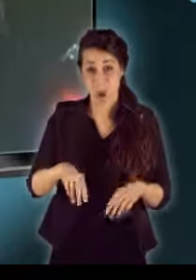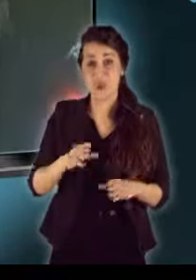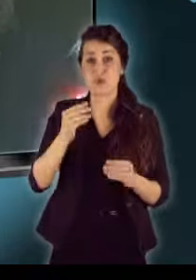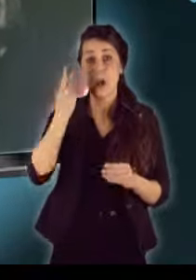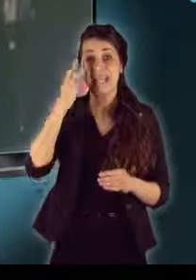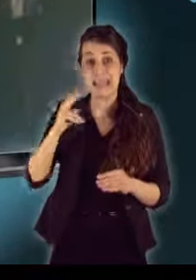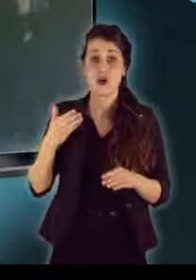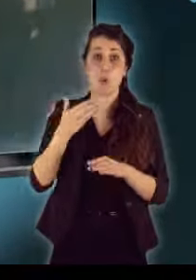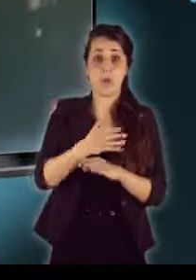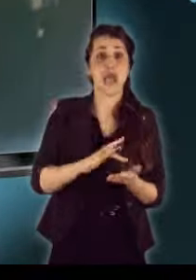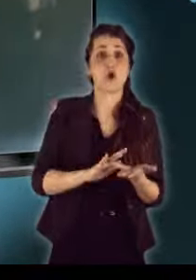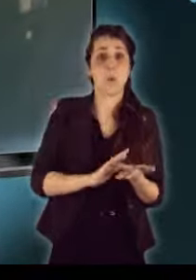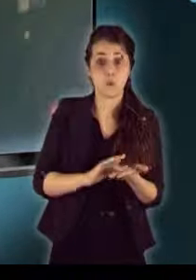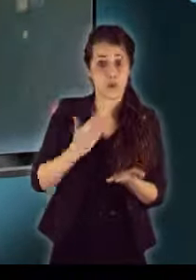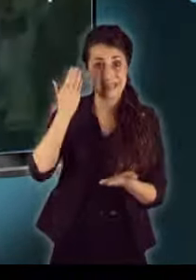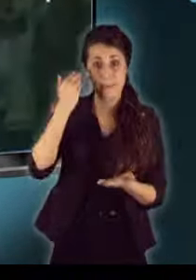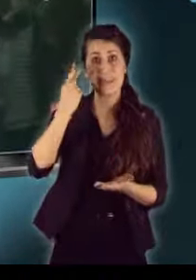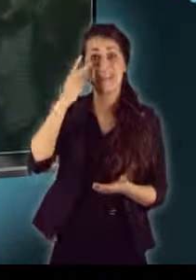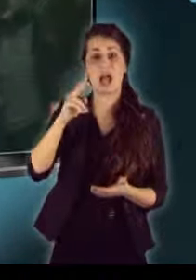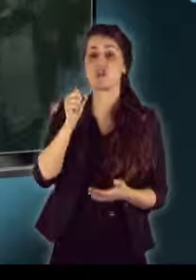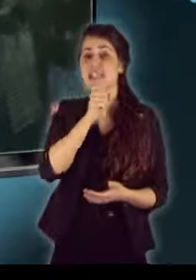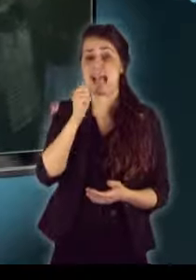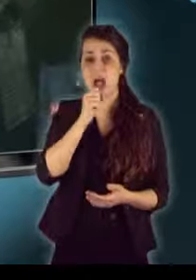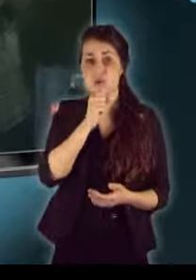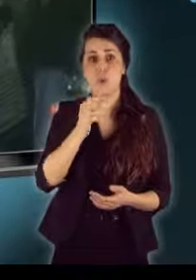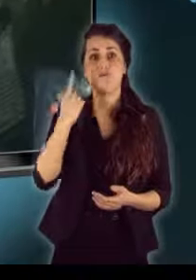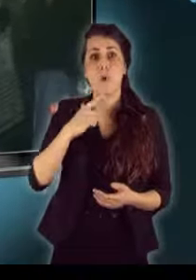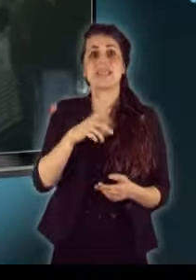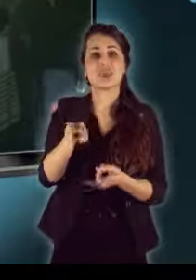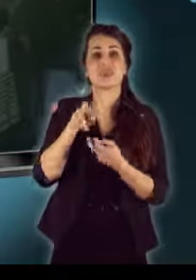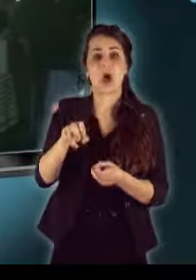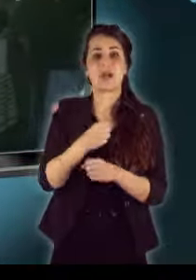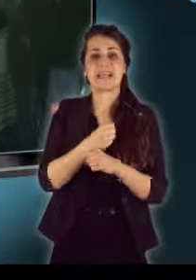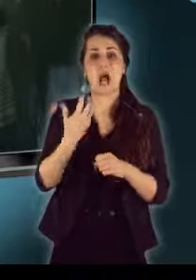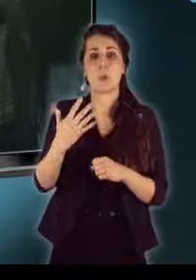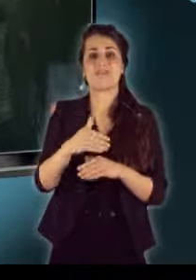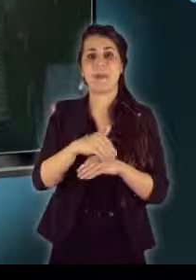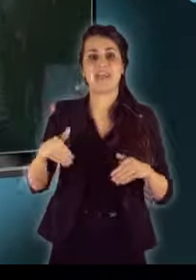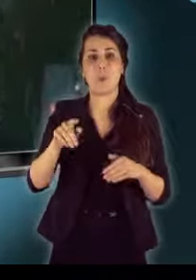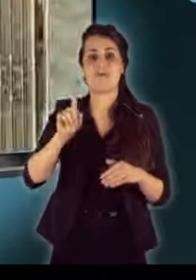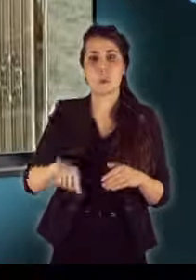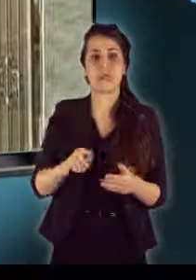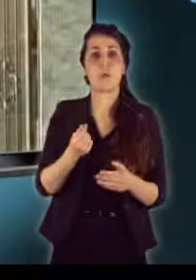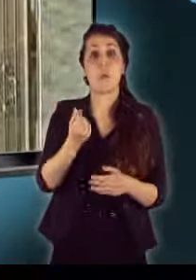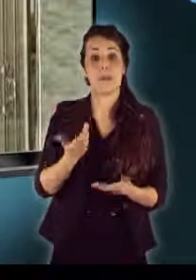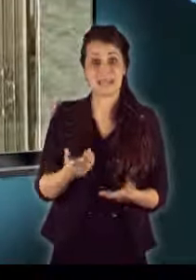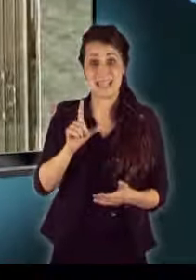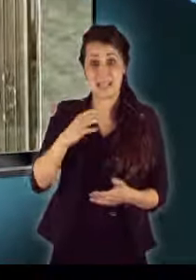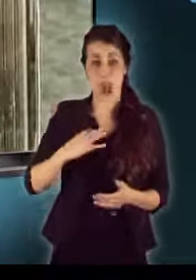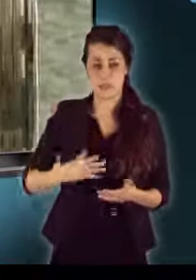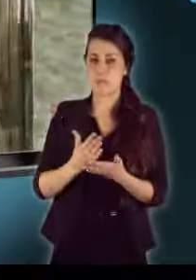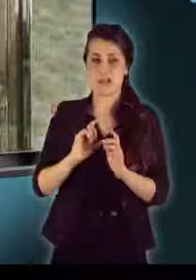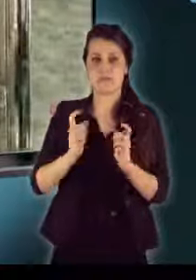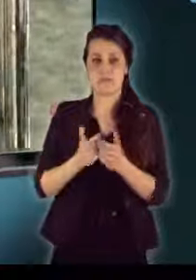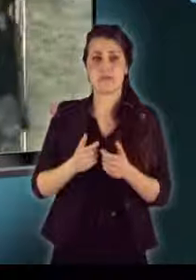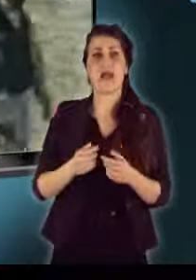gyakran fordulnak jósnőkhöz. Nemrég egy ismert énekesnőtől zsaroltak ki a boszorkányok 150 millió forintnyi összeget. A két asszonyt le is